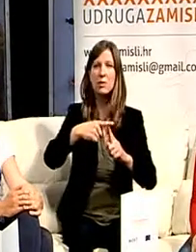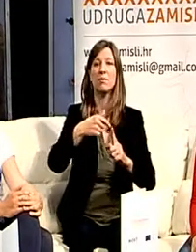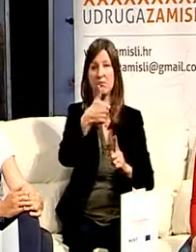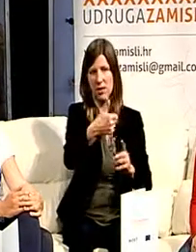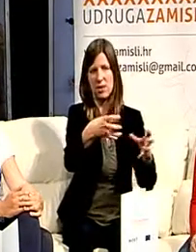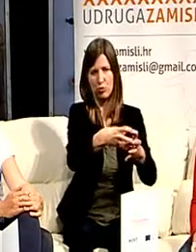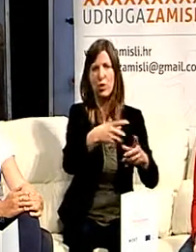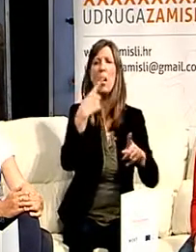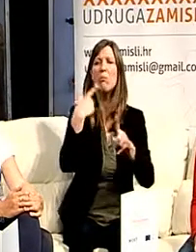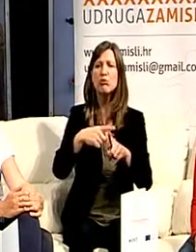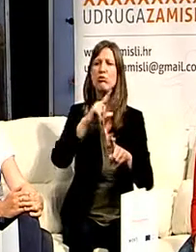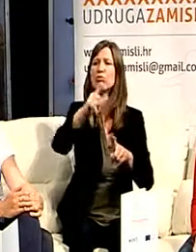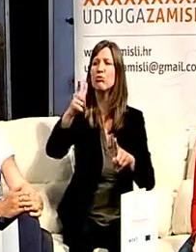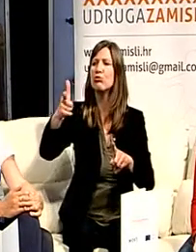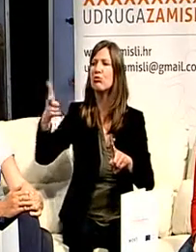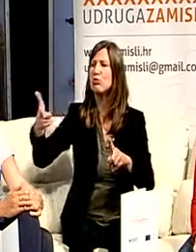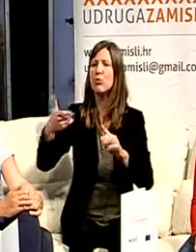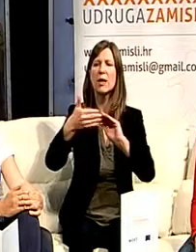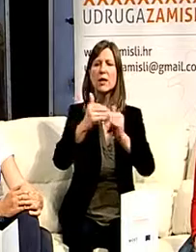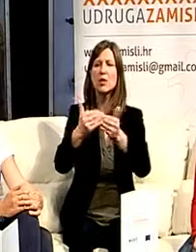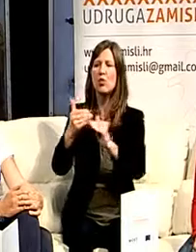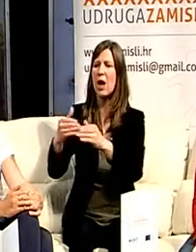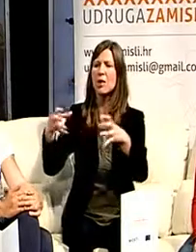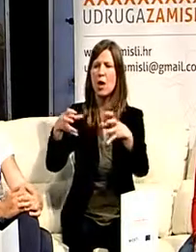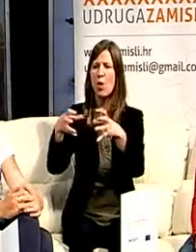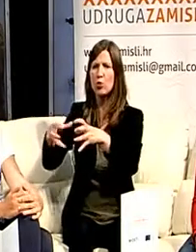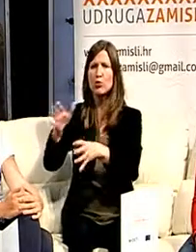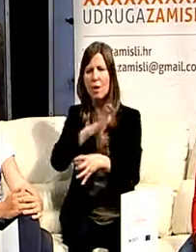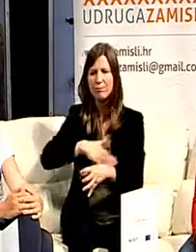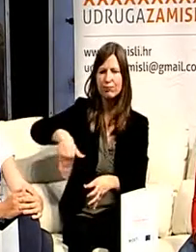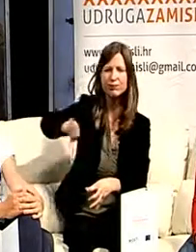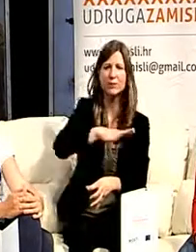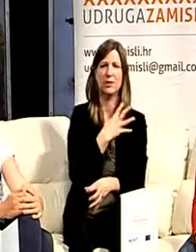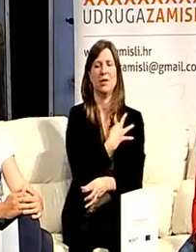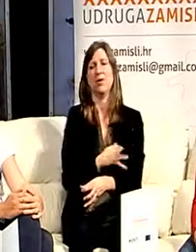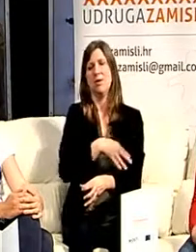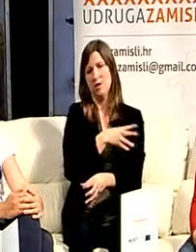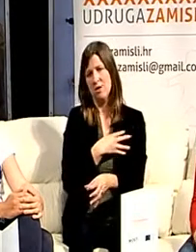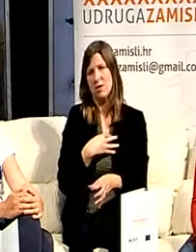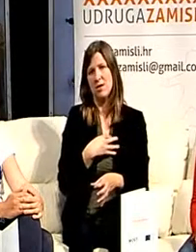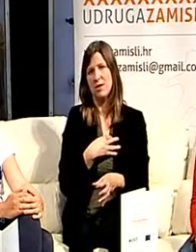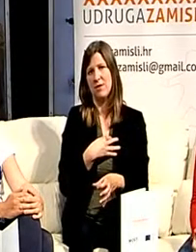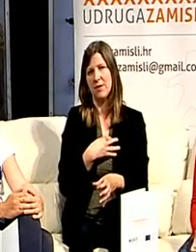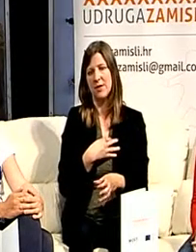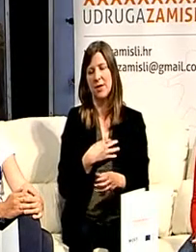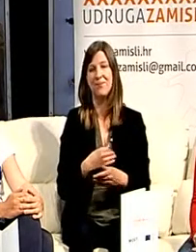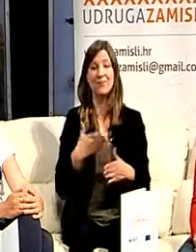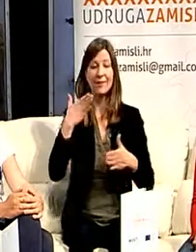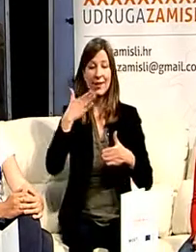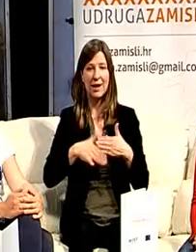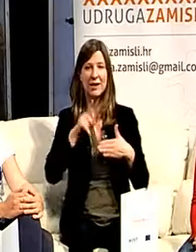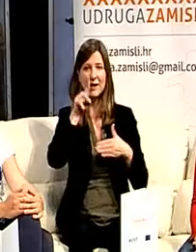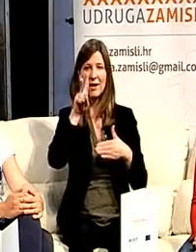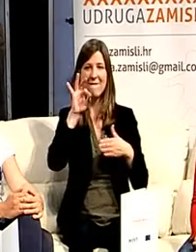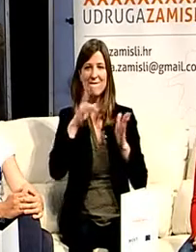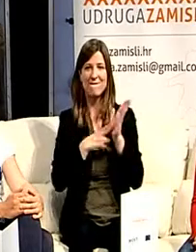organizacija u gradu Zagrebu, ali i na području Hrvatske i Evropske zajednice. Za kraj možda i onda neko